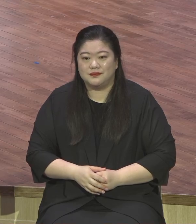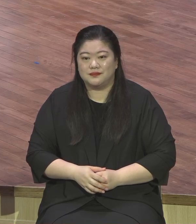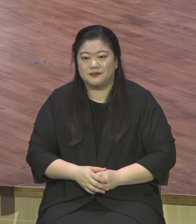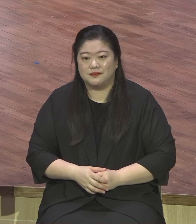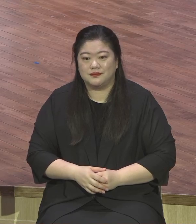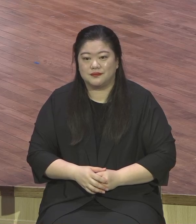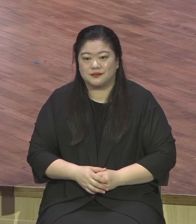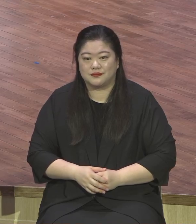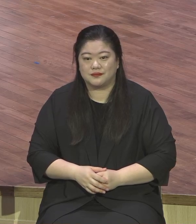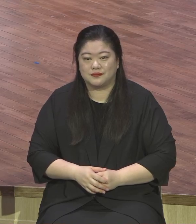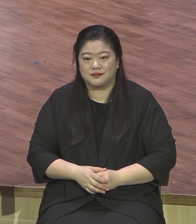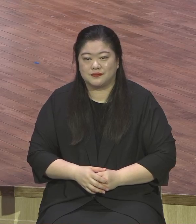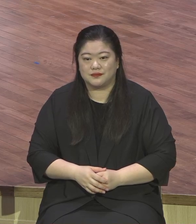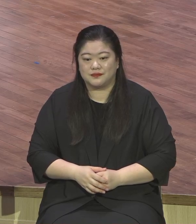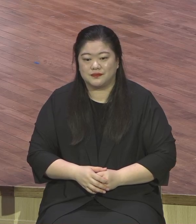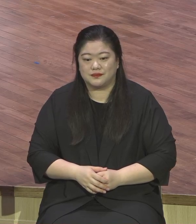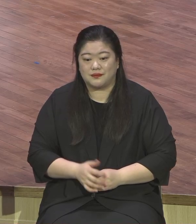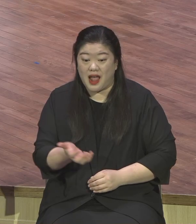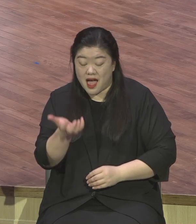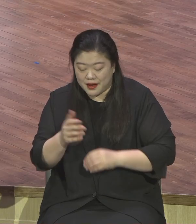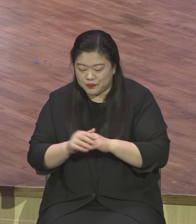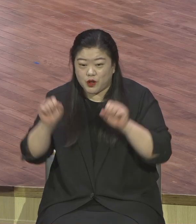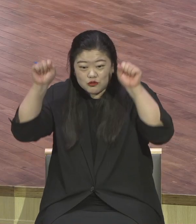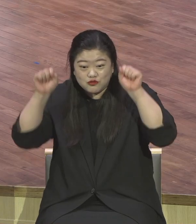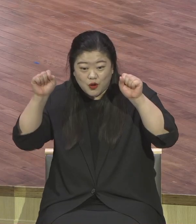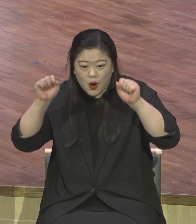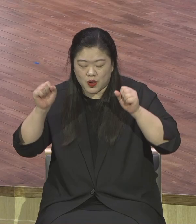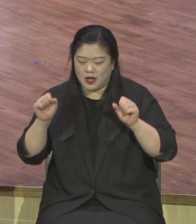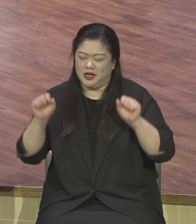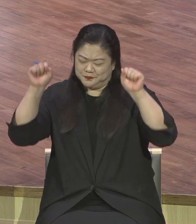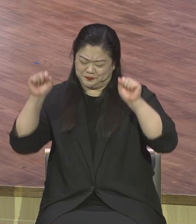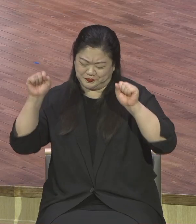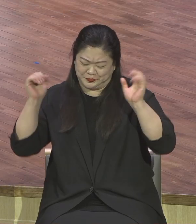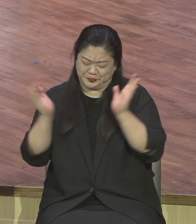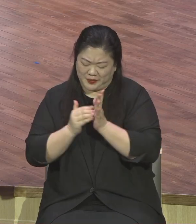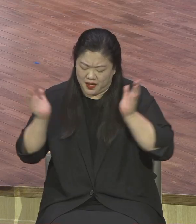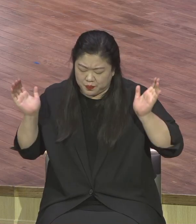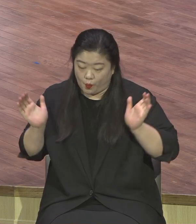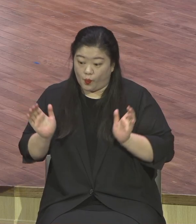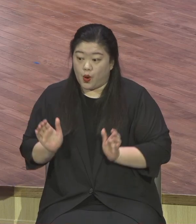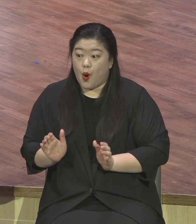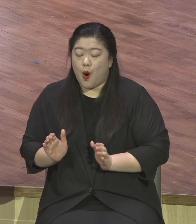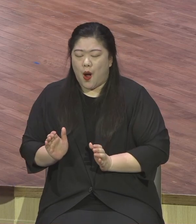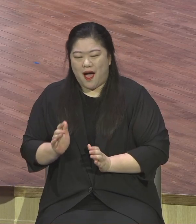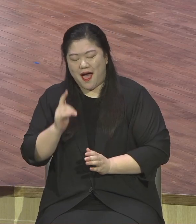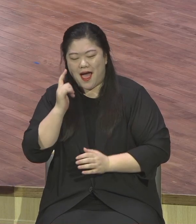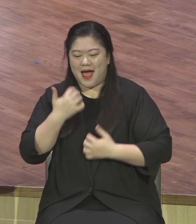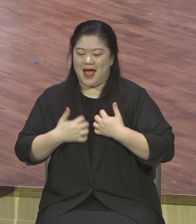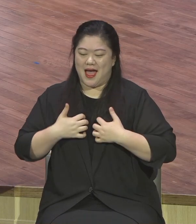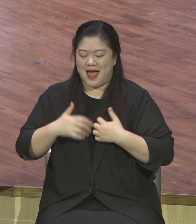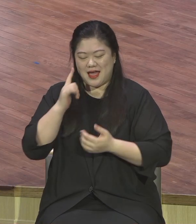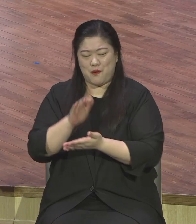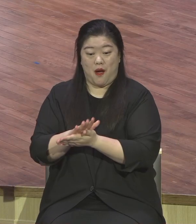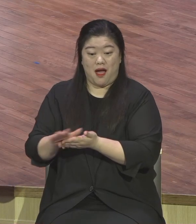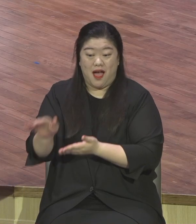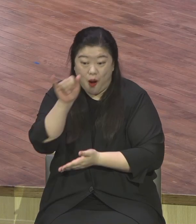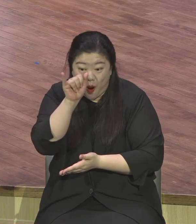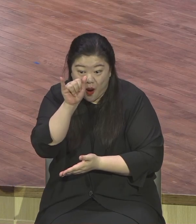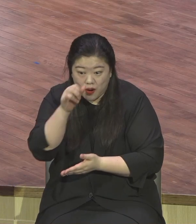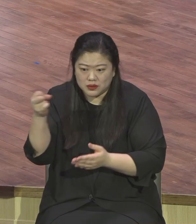다이어트와 운동을 해서 만족을 느끼는 사람도 있고 또 성형수술을 해서 자기 만족을